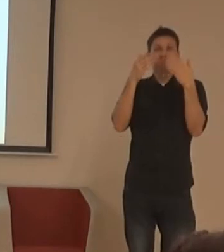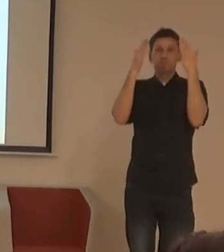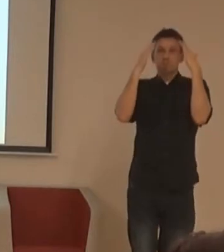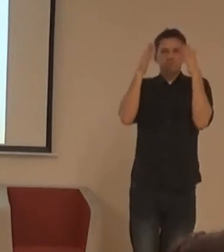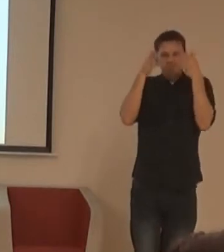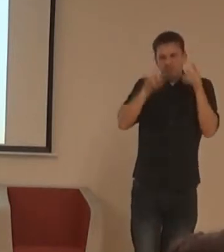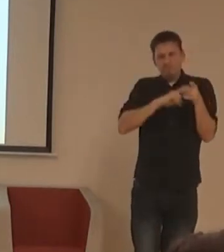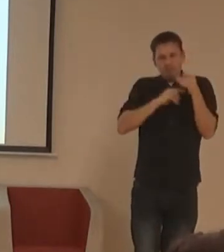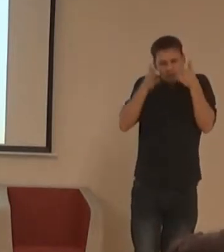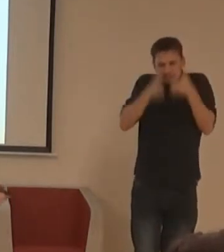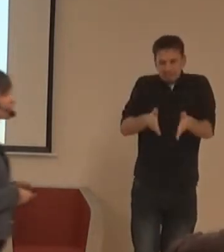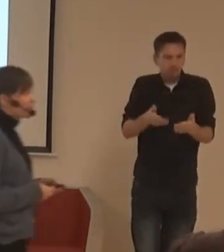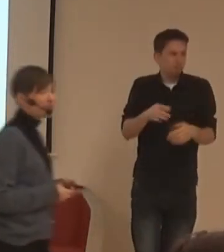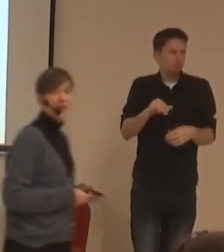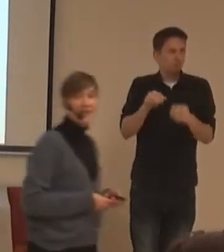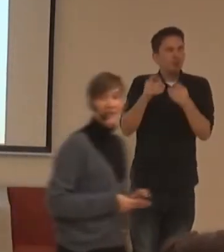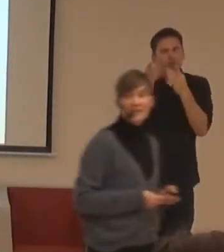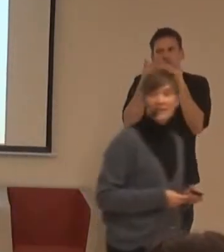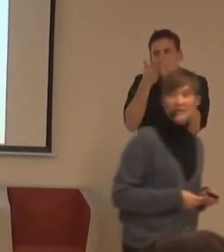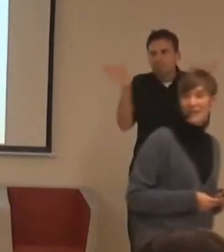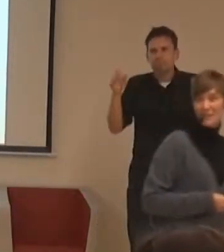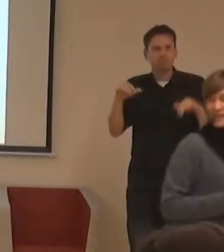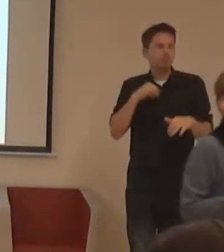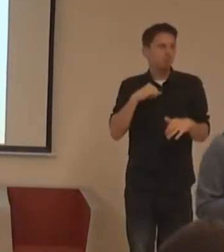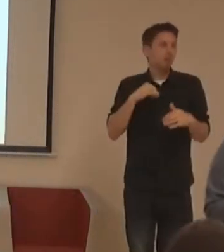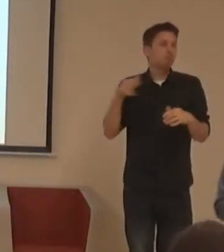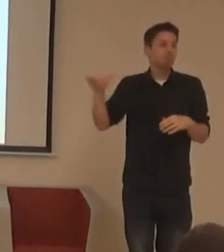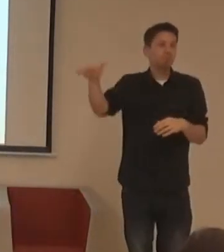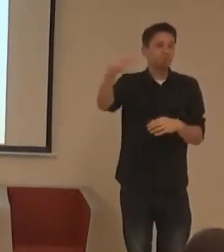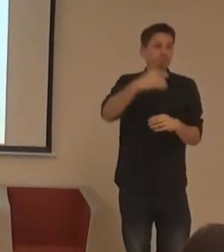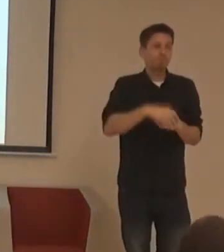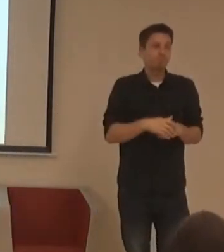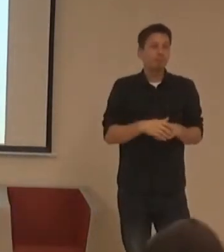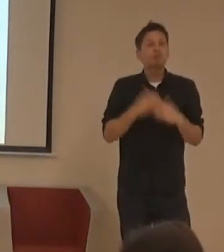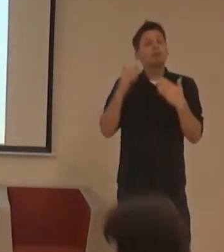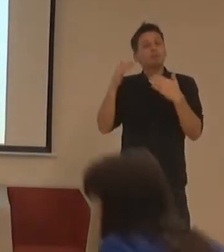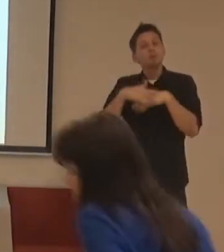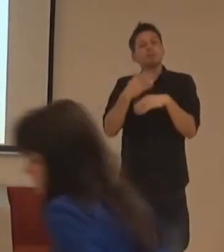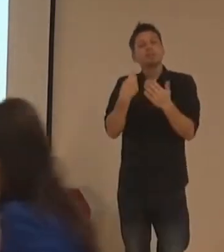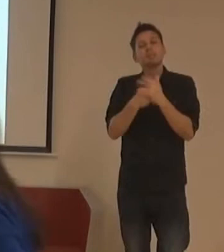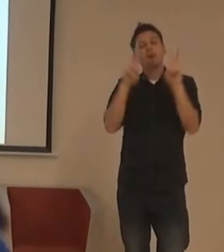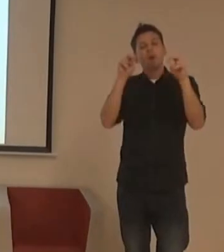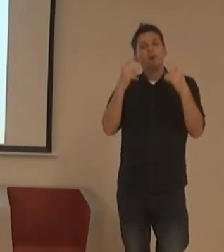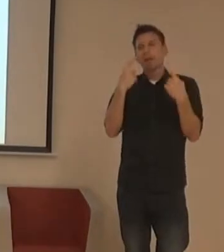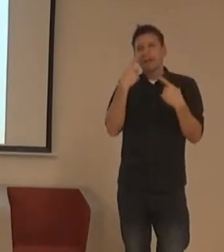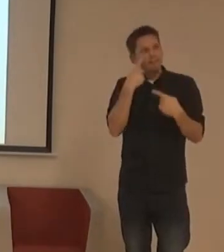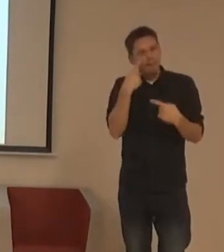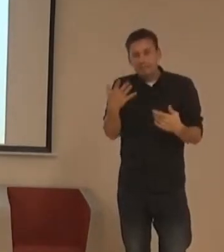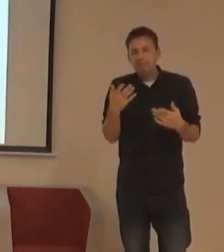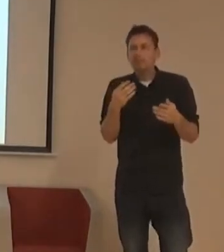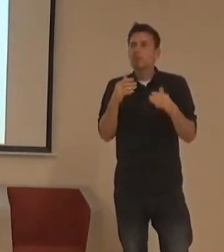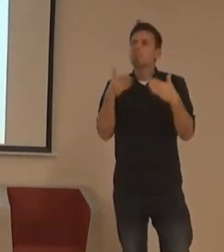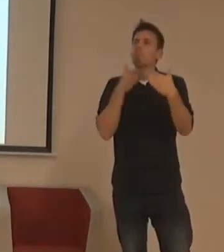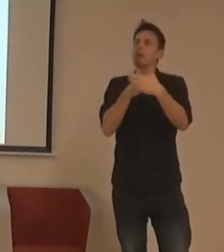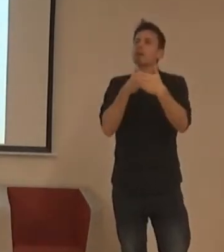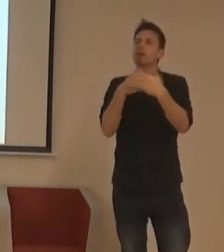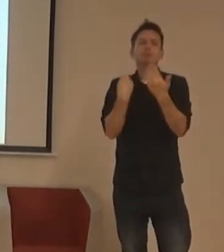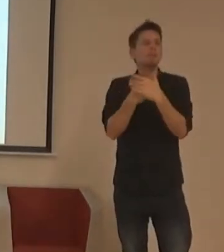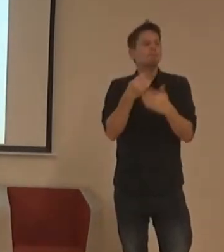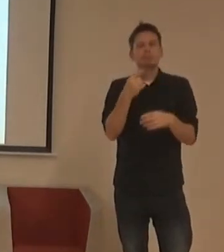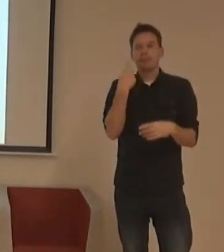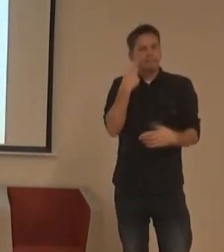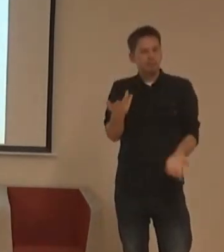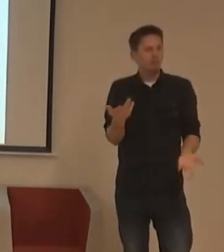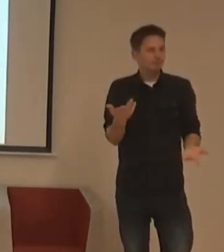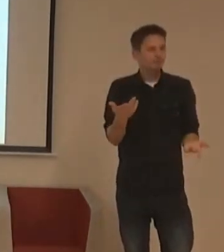sluchové postižení. A za mě si myslím, že to můžeme nazvat jako nějaké neviditelné bariéry, které vznikají, když nás nějaký objekt,